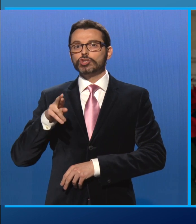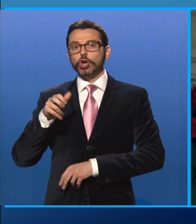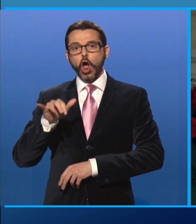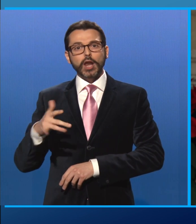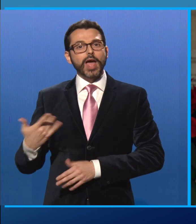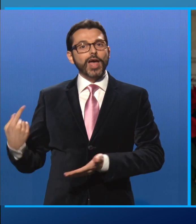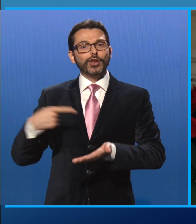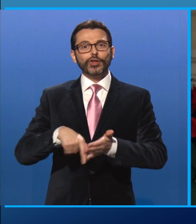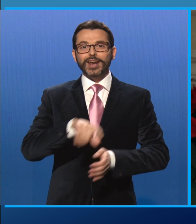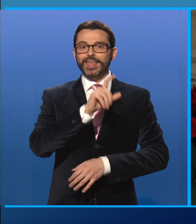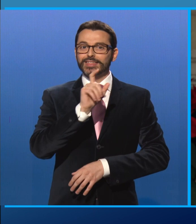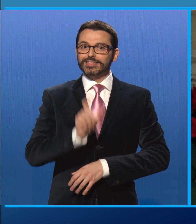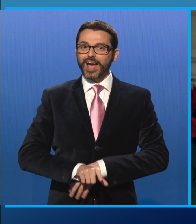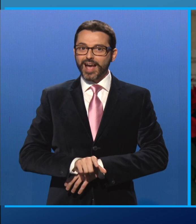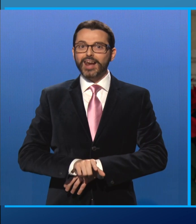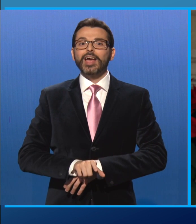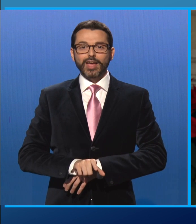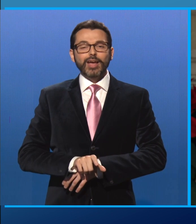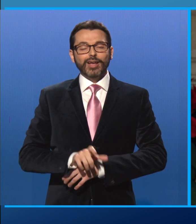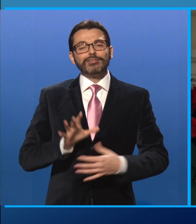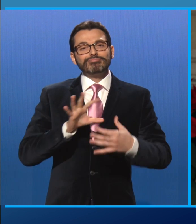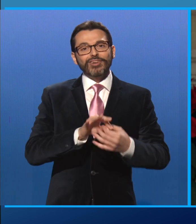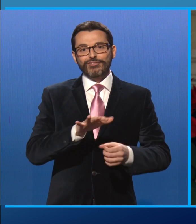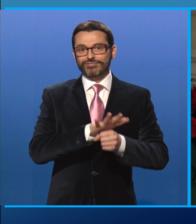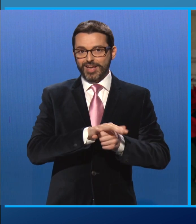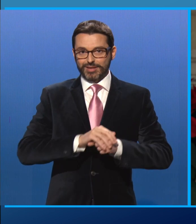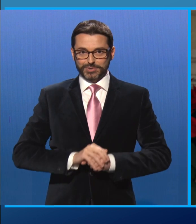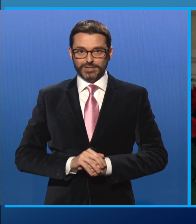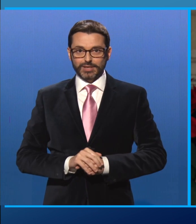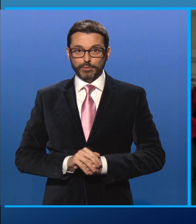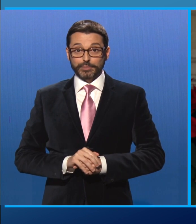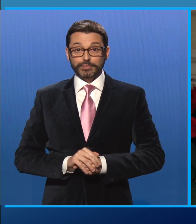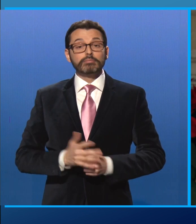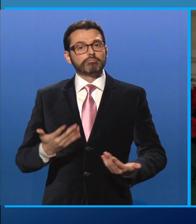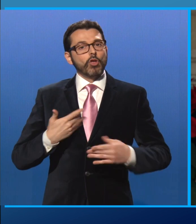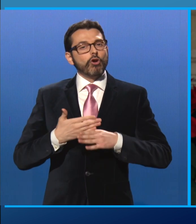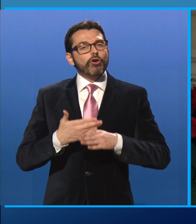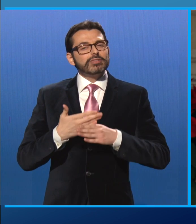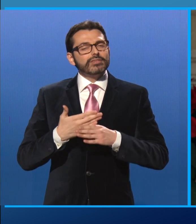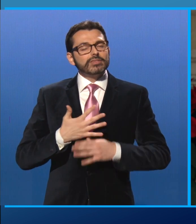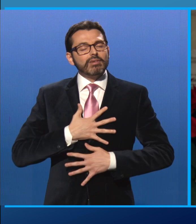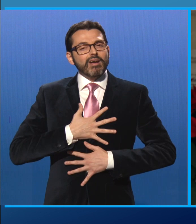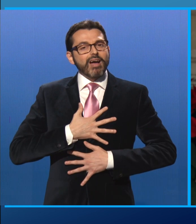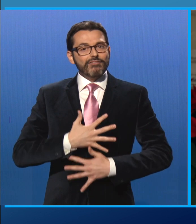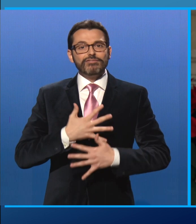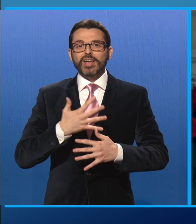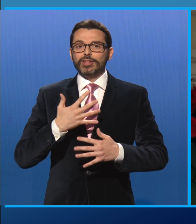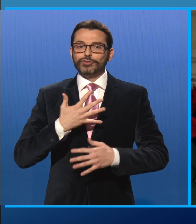finalmente in Italia con i loro cari. Abbiamo condiviso con affetto e soddisfazione il grande